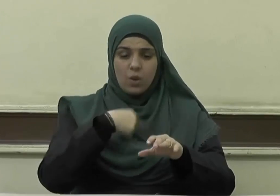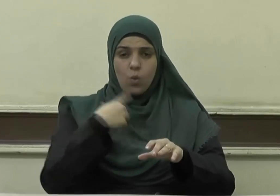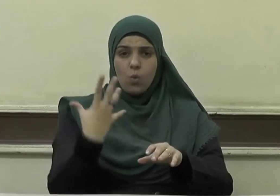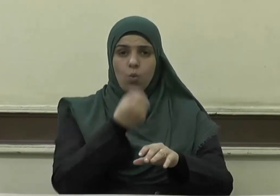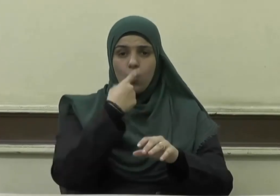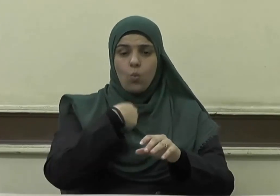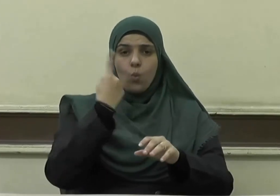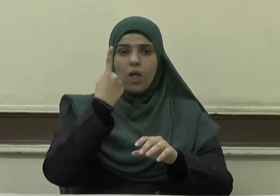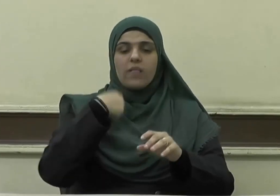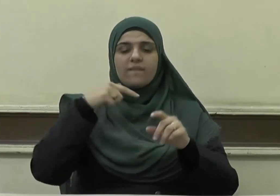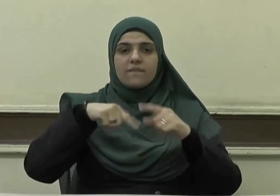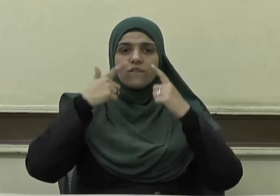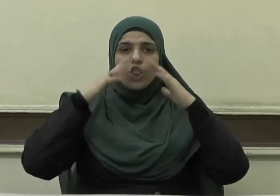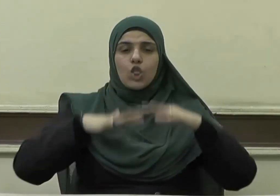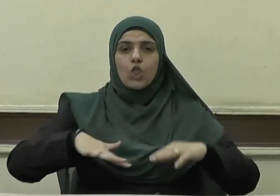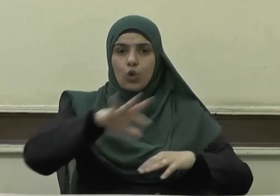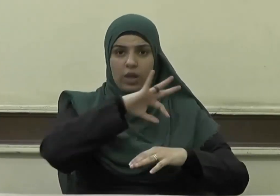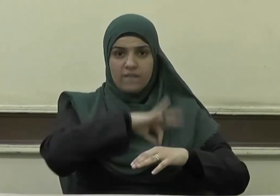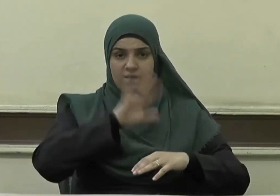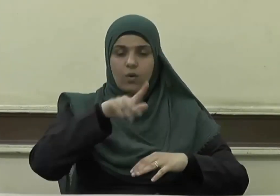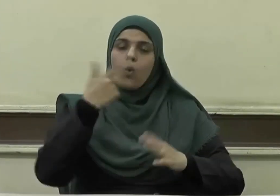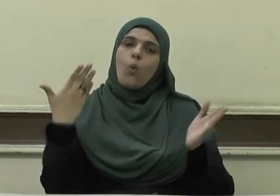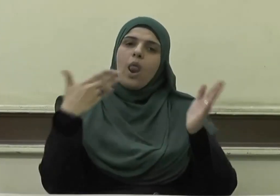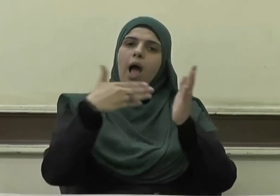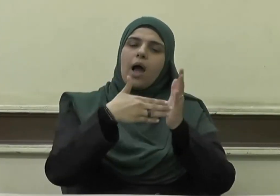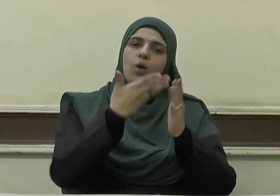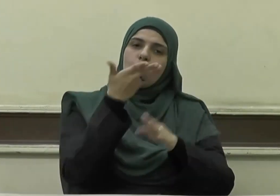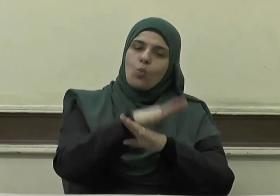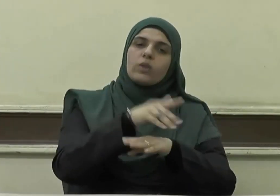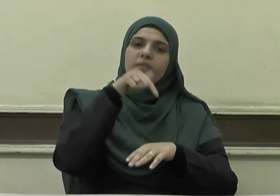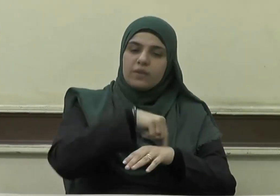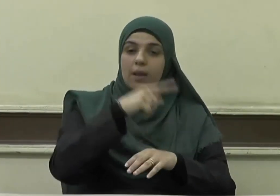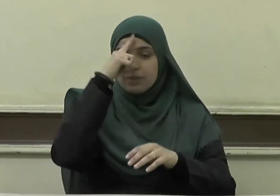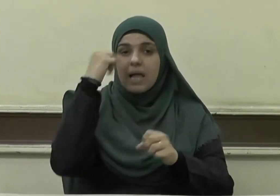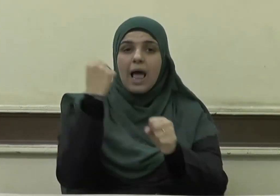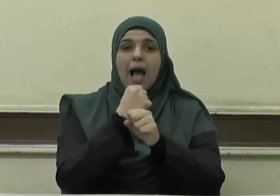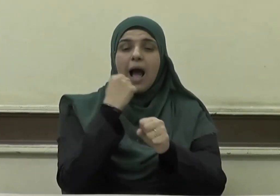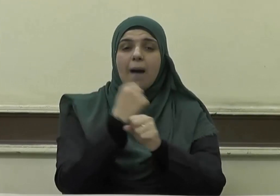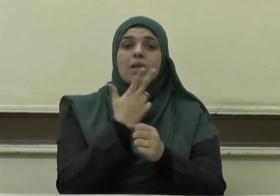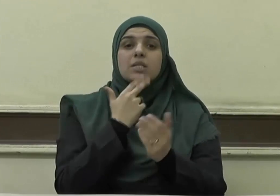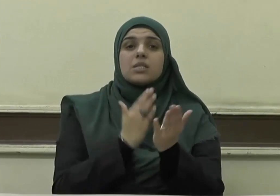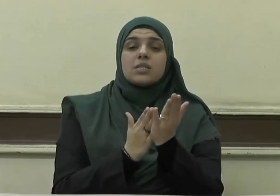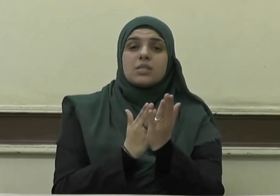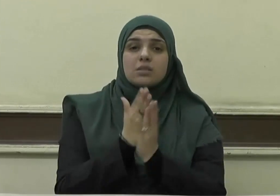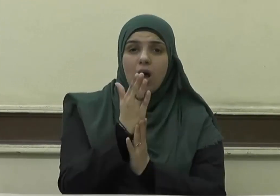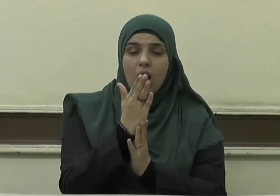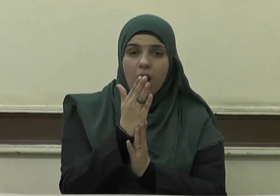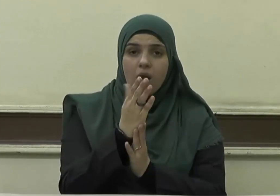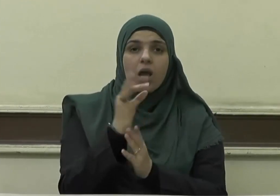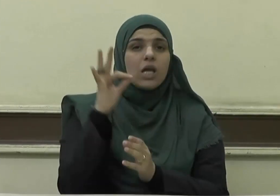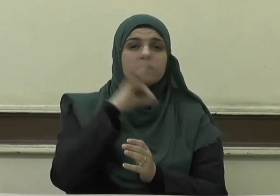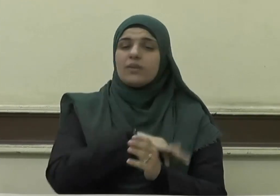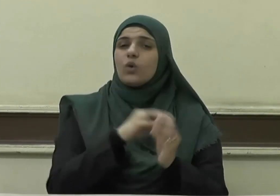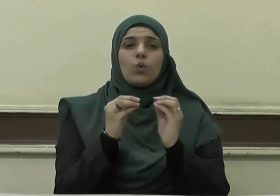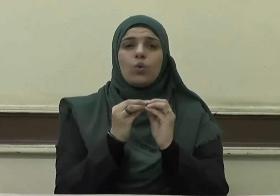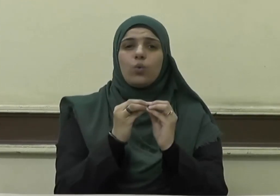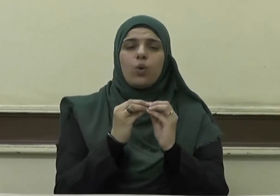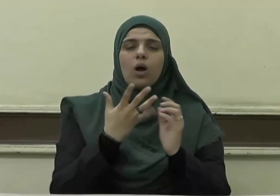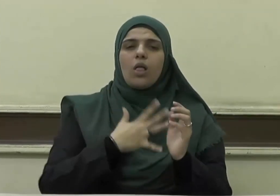الدنيا والآخرة فمن ثمار العمل الصالح طيب الحياة